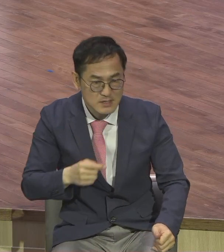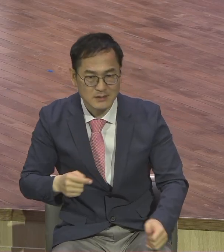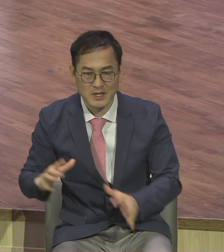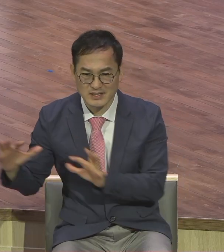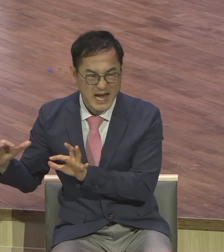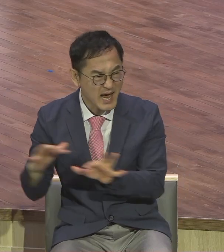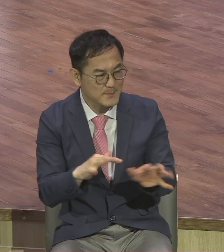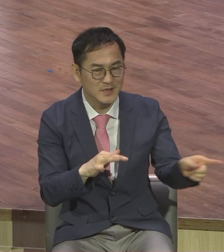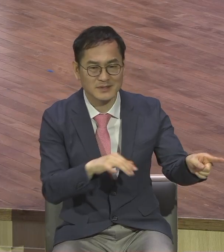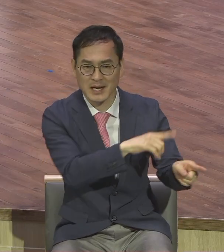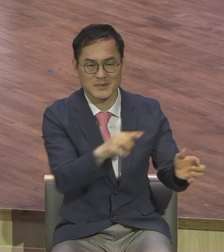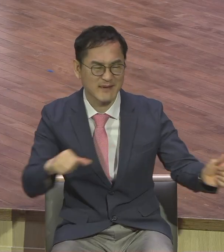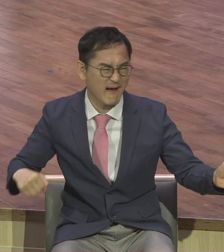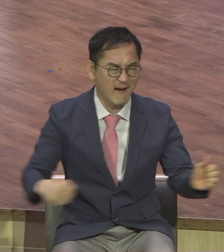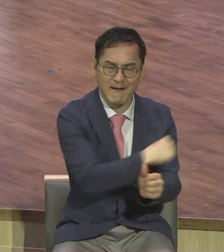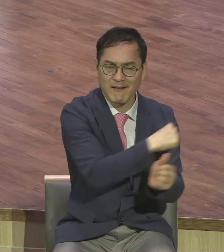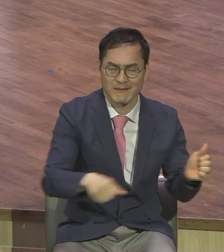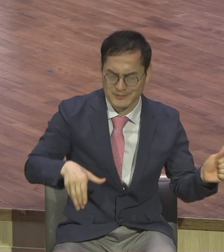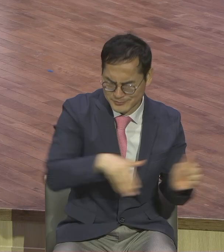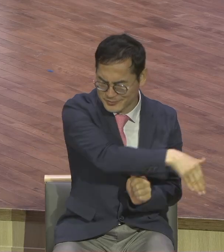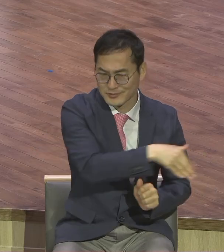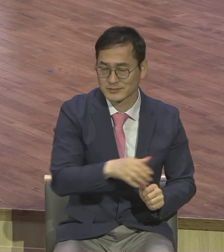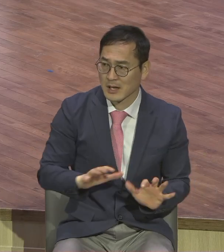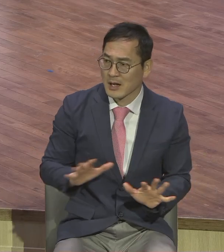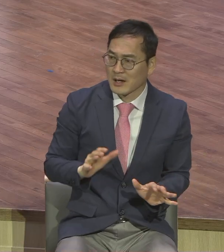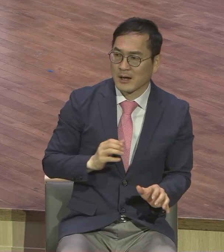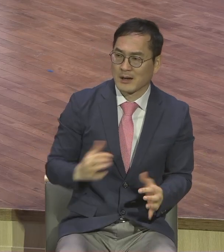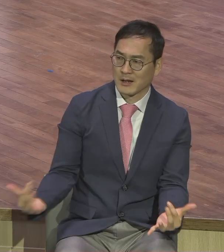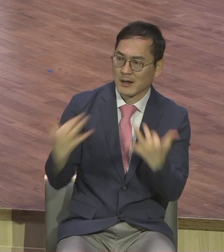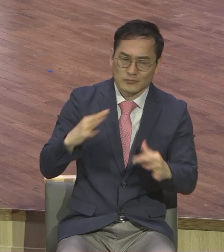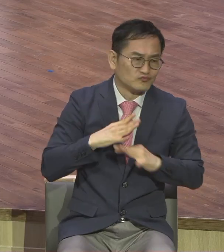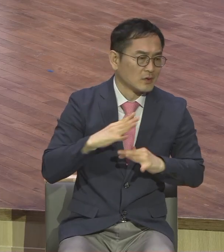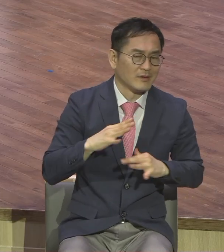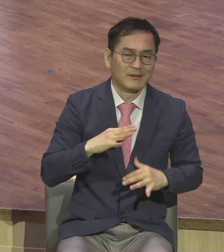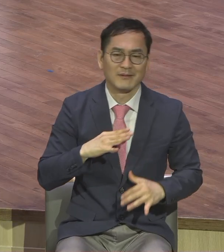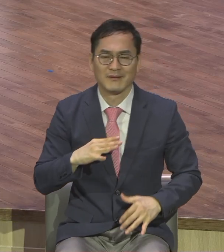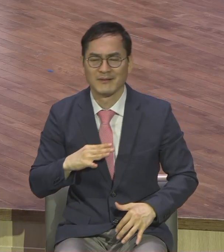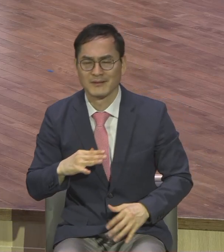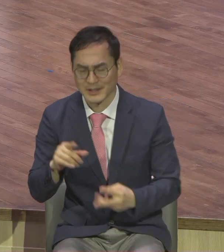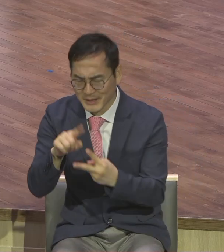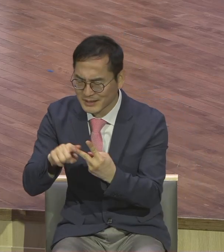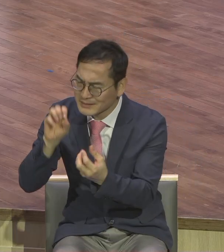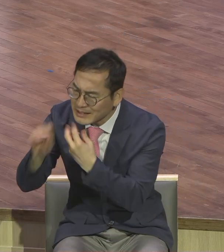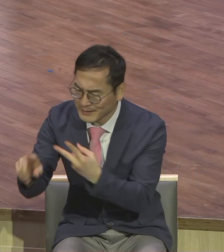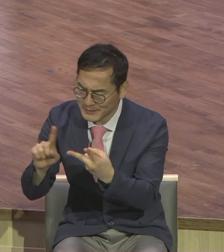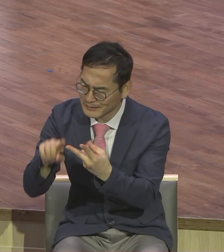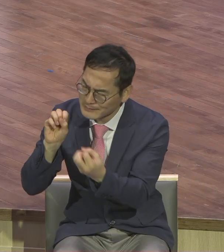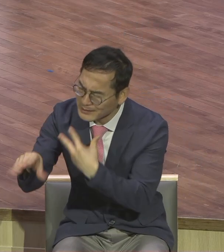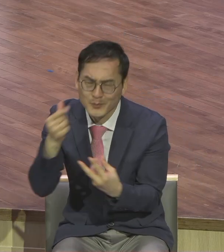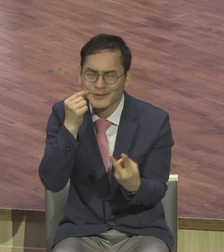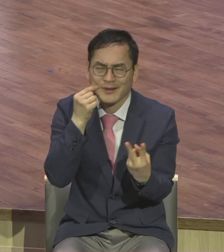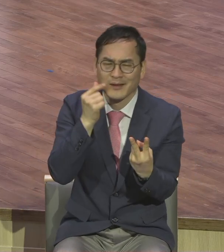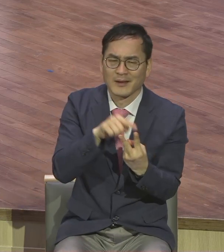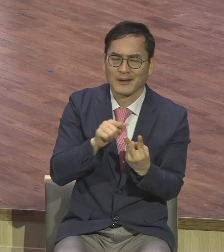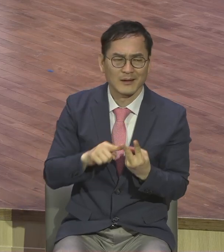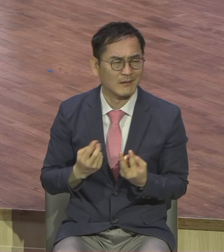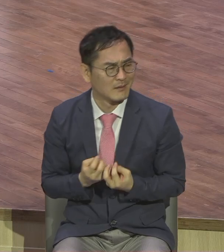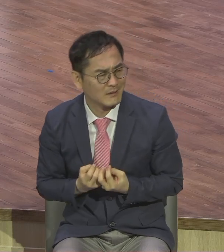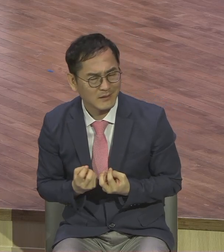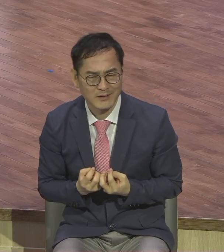못하는 진태양란에 빠진 상황이 그래서 그들이 뭐라 합니까? 결국은